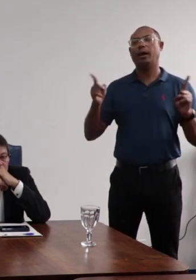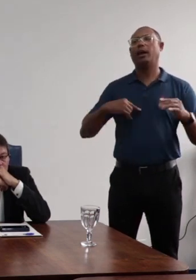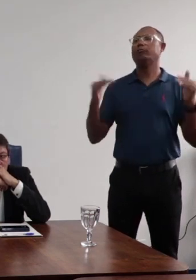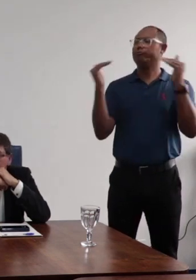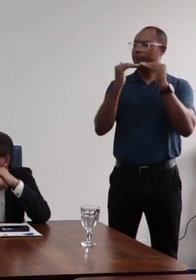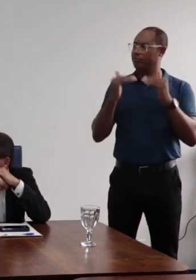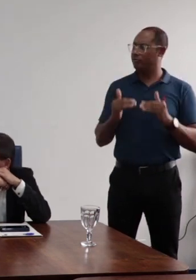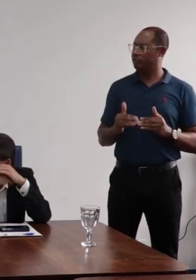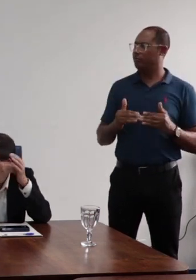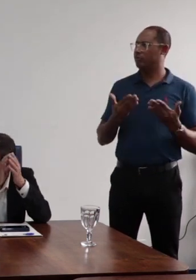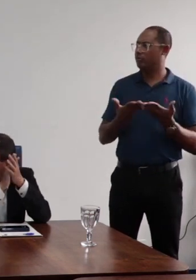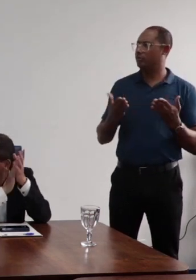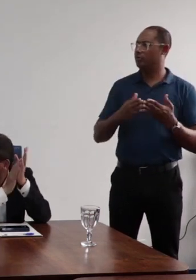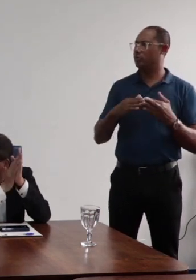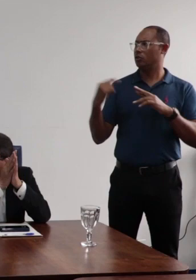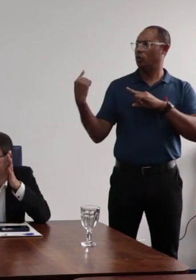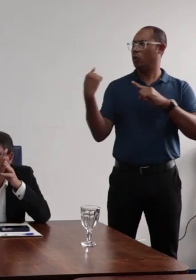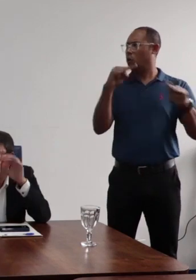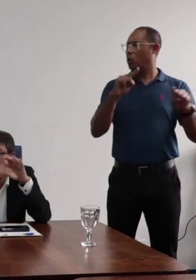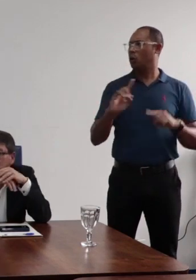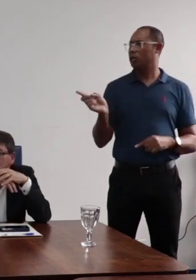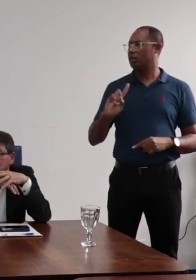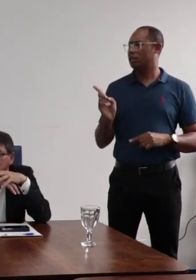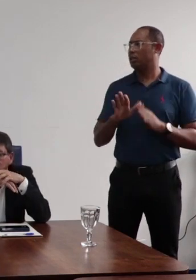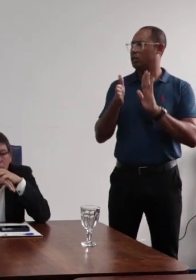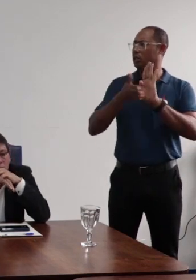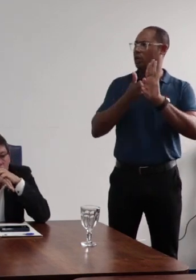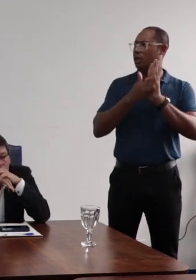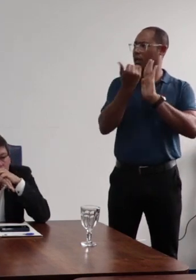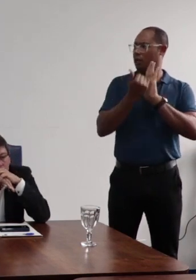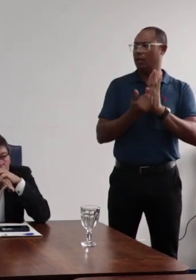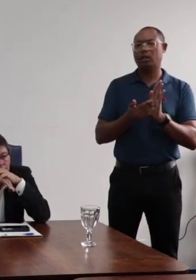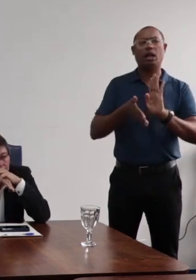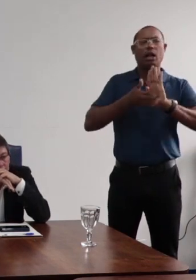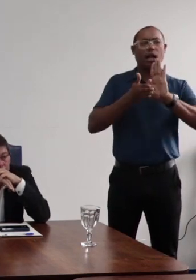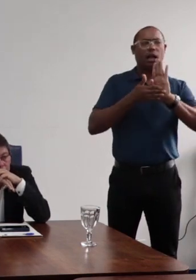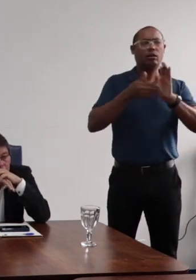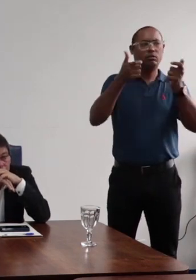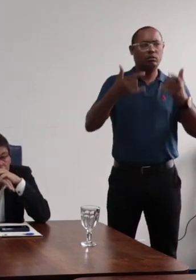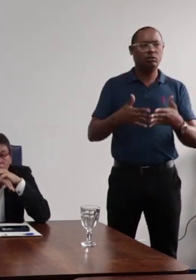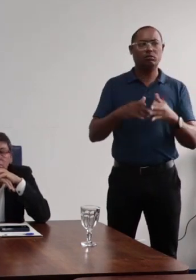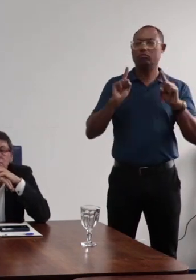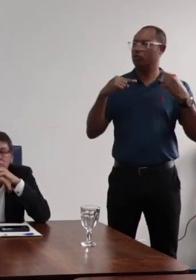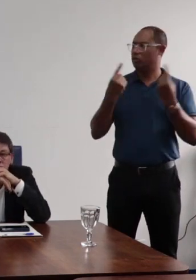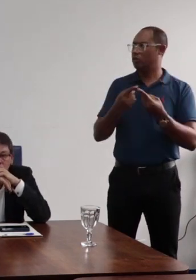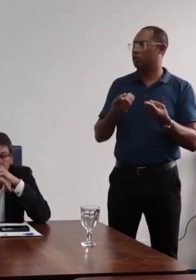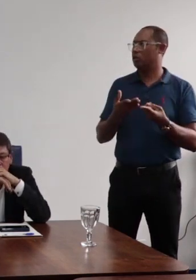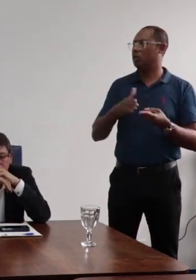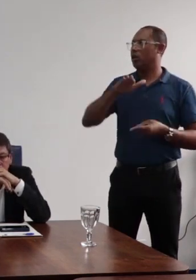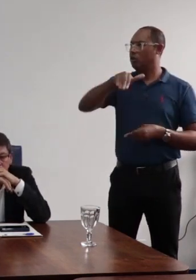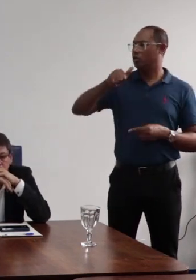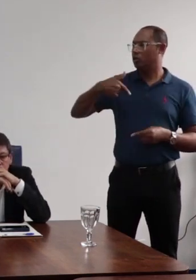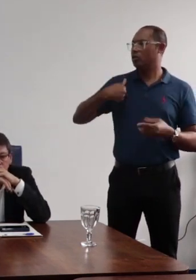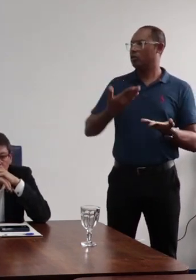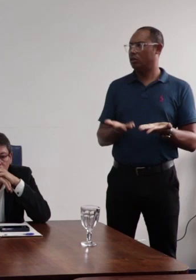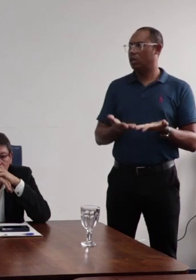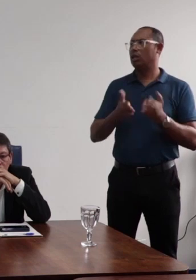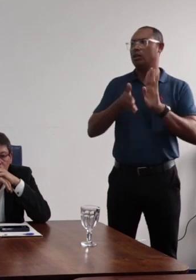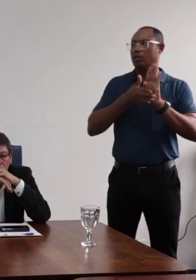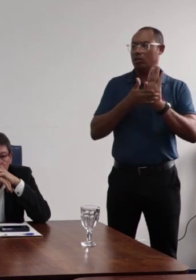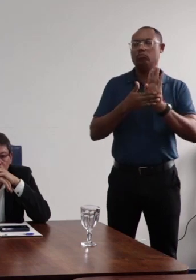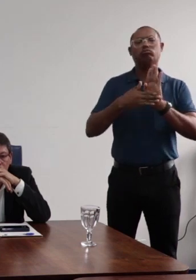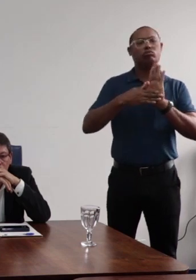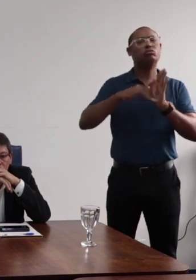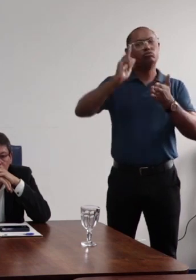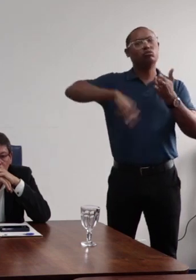Concordo, Danilo, não estou discutindo, eu não trouxe em pauta a proposta de reunir isso, eu só chamei a atenção que consta isso no